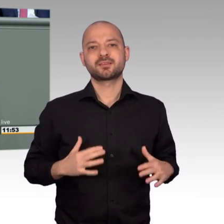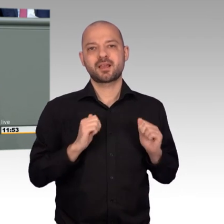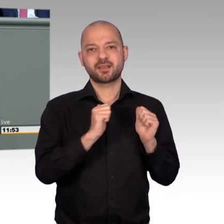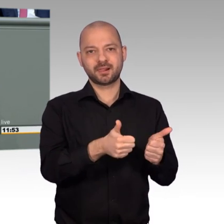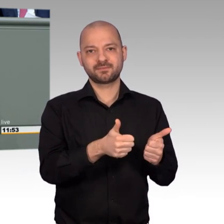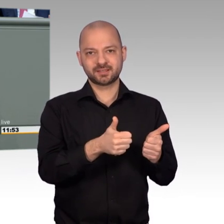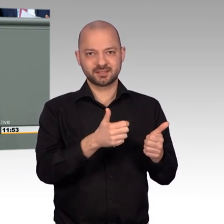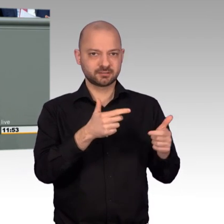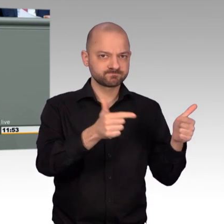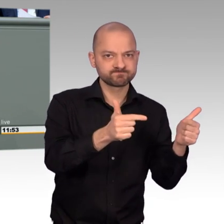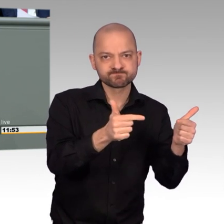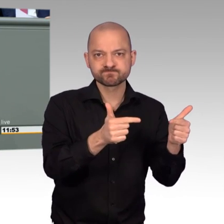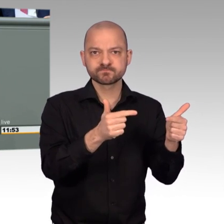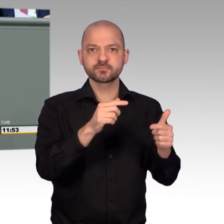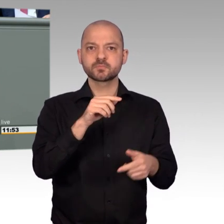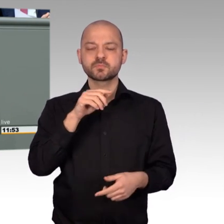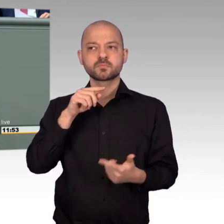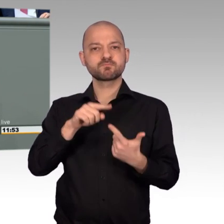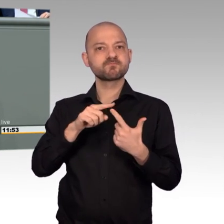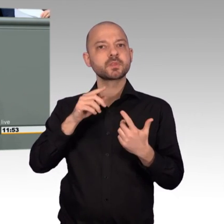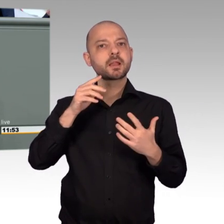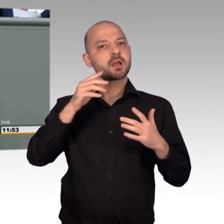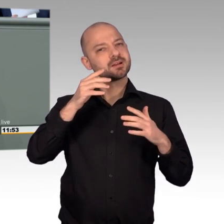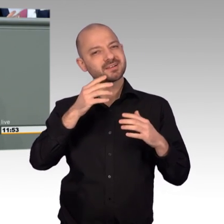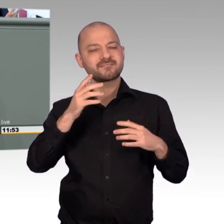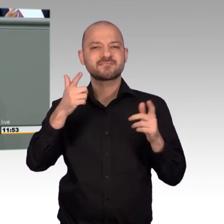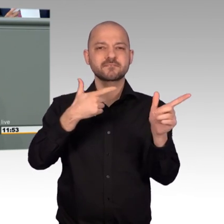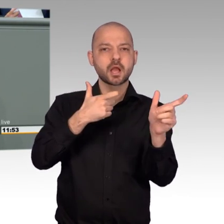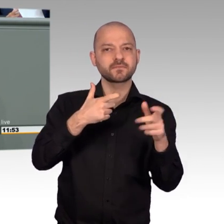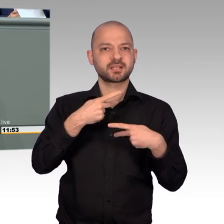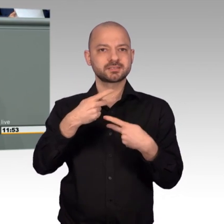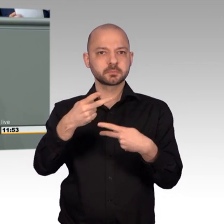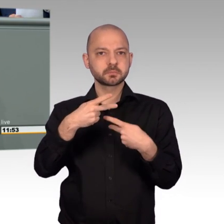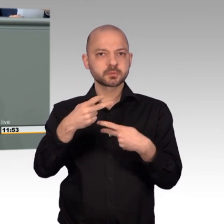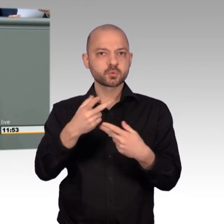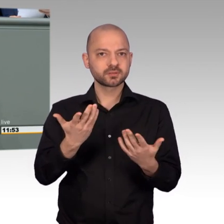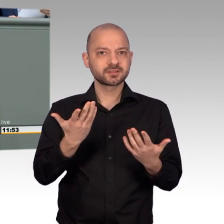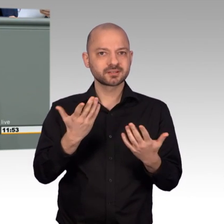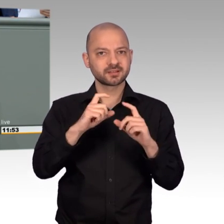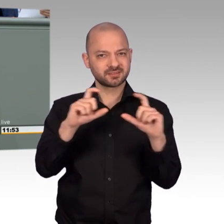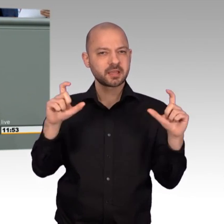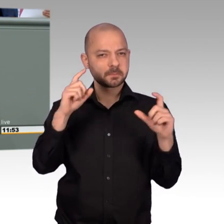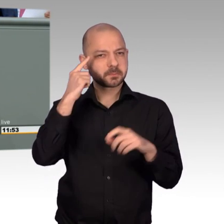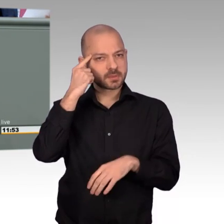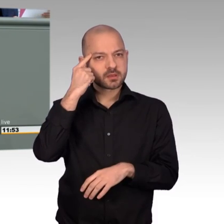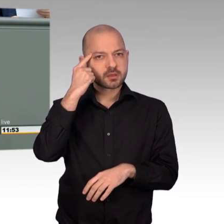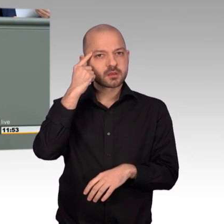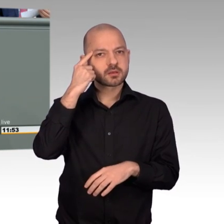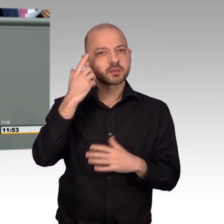nicht militärisch besiegen. Sie sind gerade unterlegen. Denn der Terror lässt sich nicht mit Waffen bekämpfen, sondern am Ende